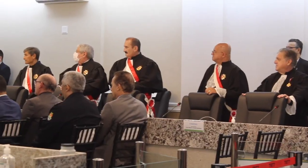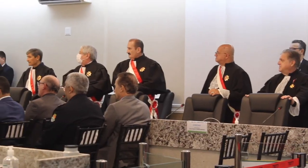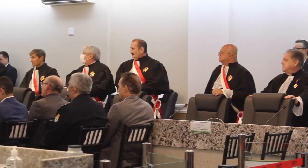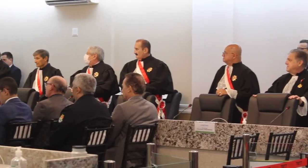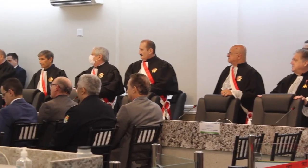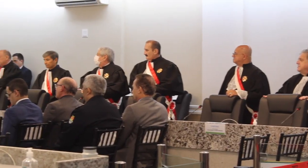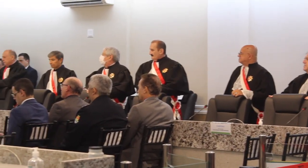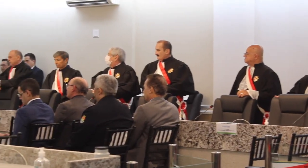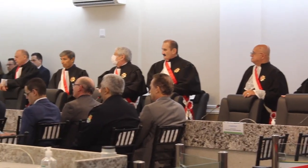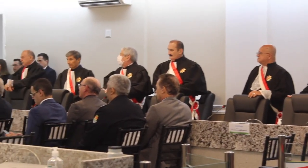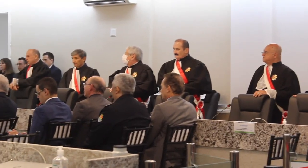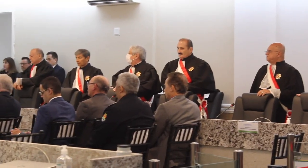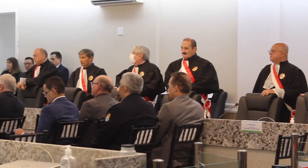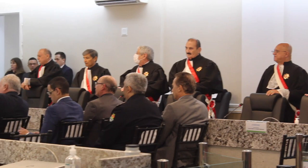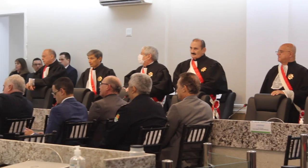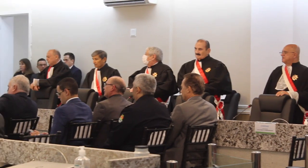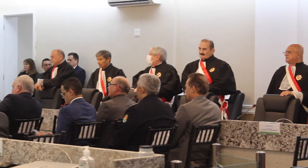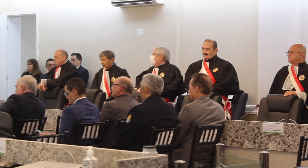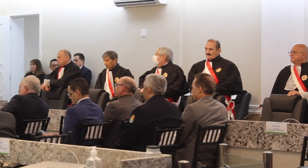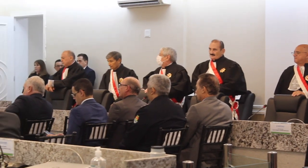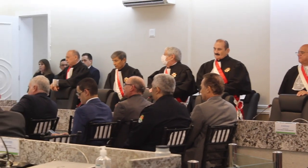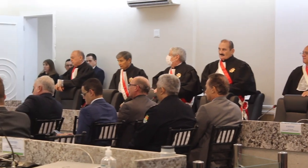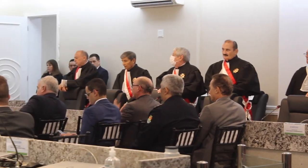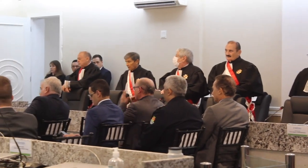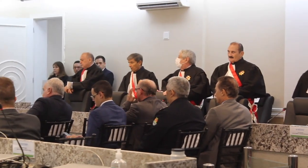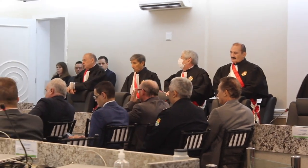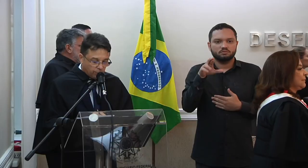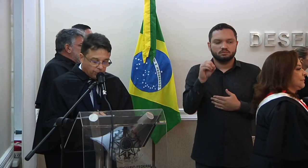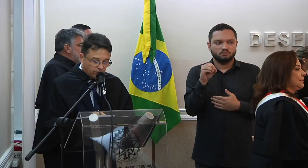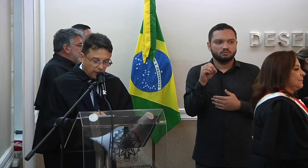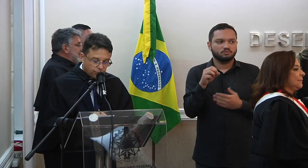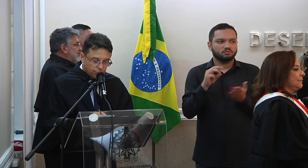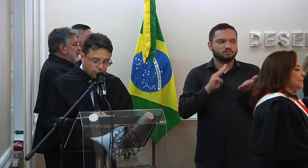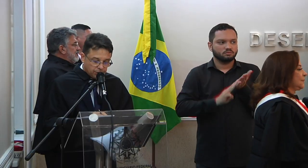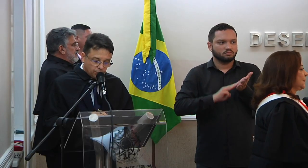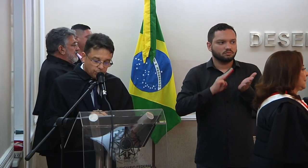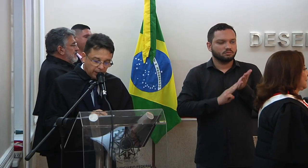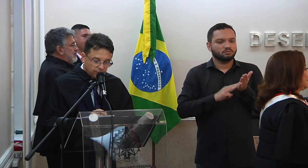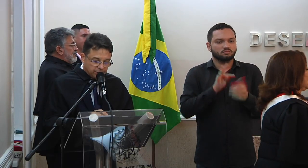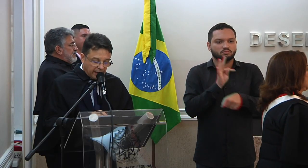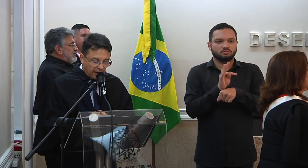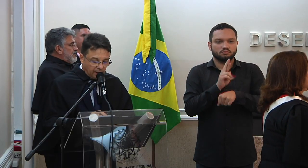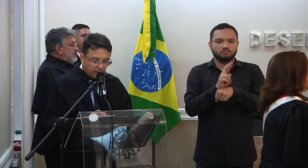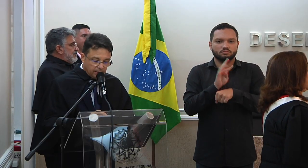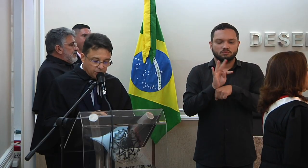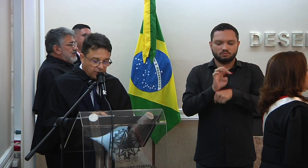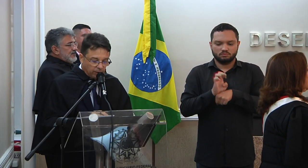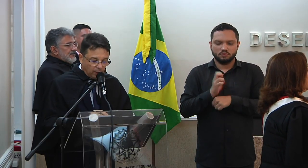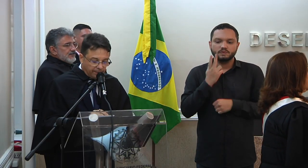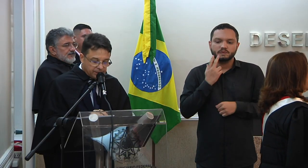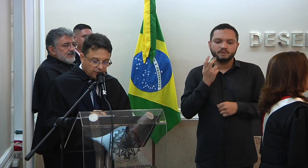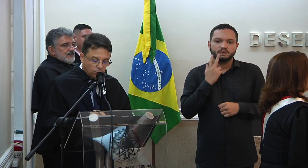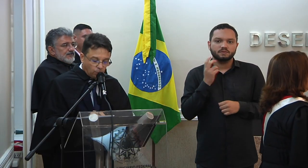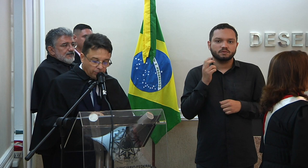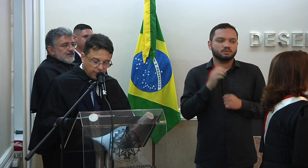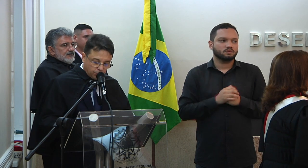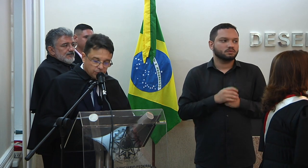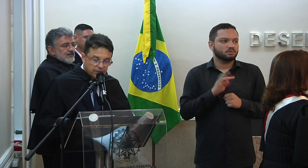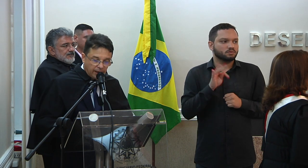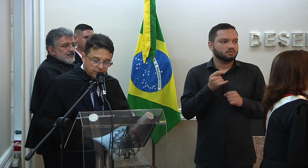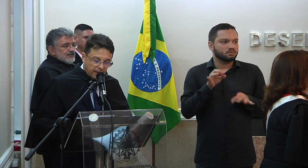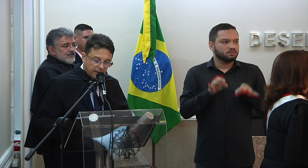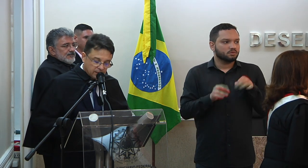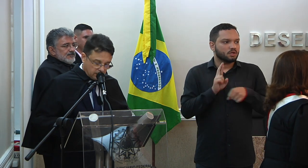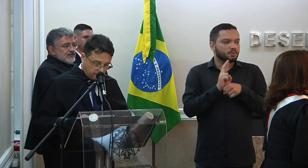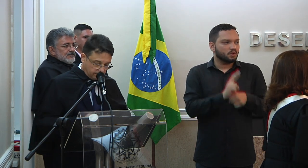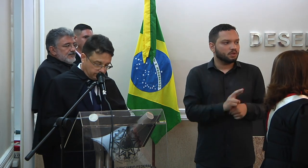Convidamos, sua excelência, o senhor desembargador Francisco Mauro Ferreira Liberato, membro do Tribunal de Justiça do Estado de Ceará, neste ato representando o Poder